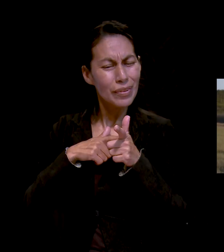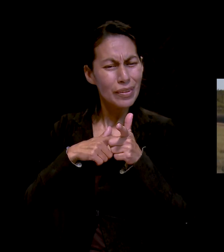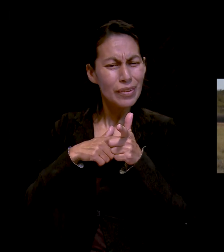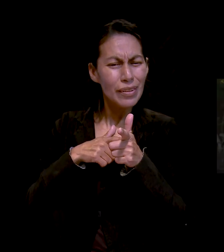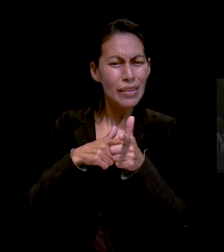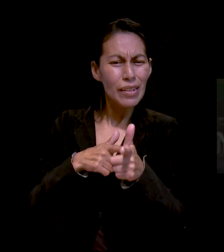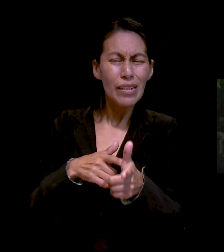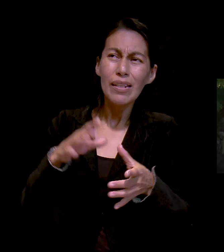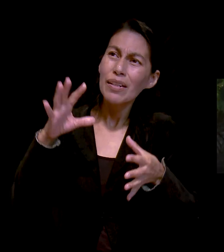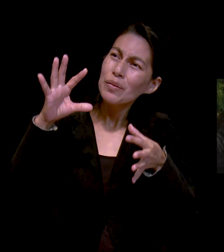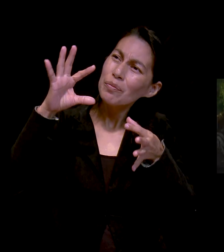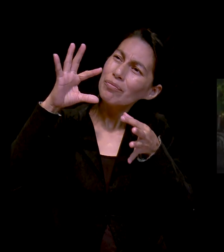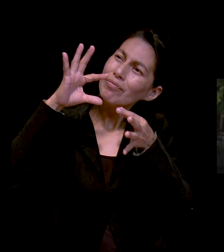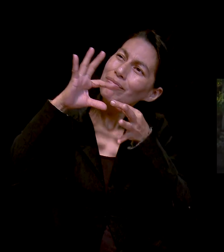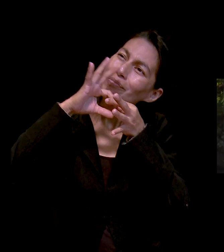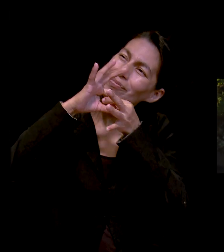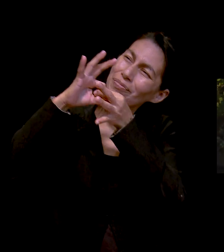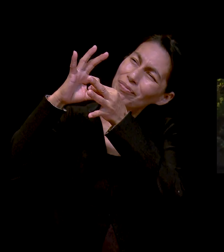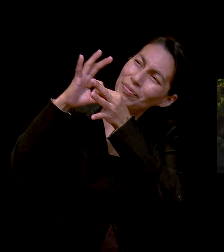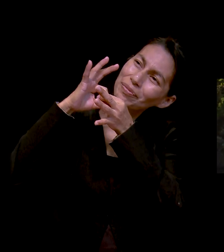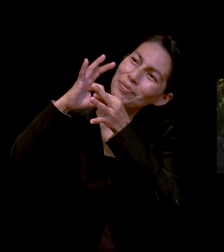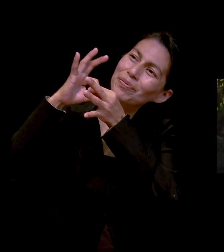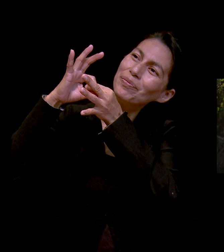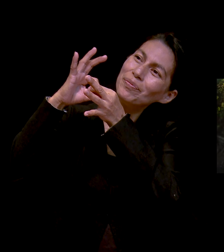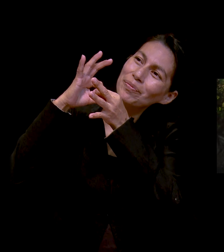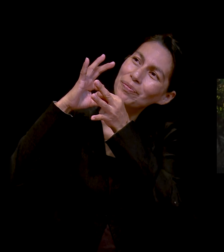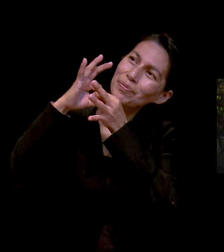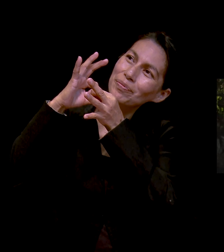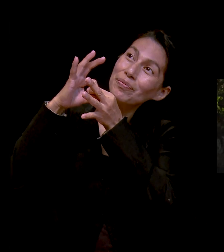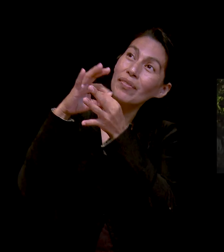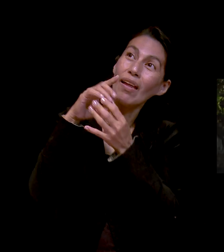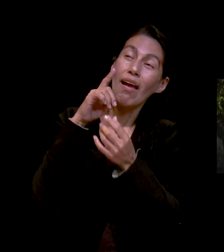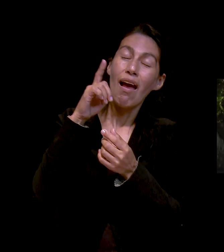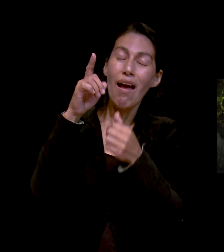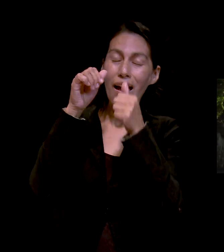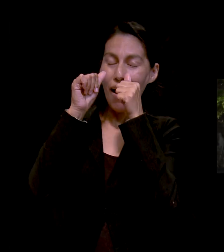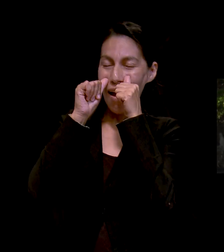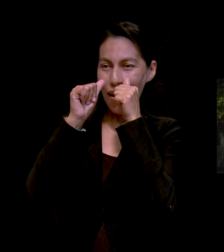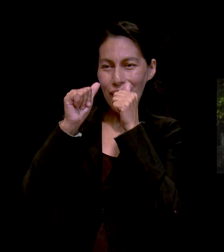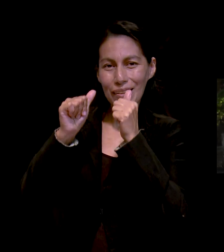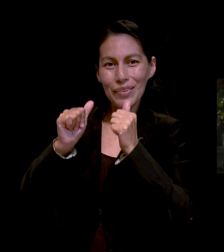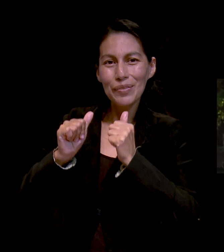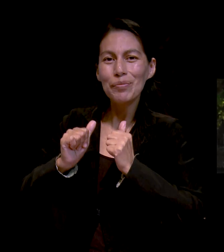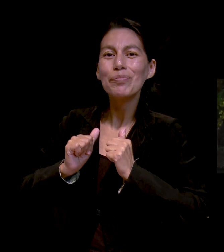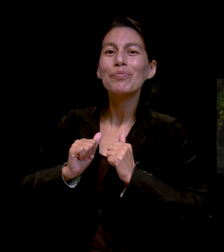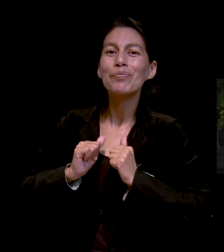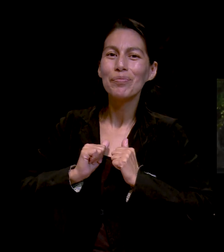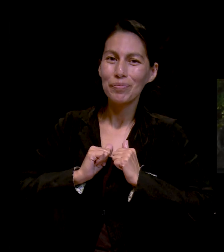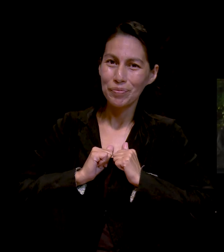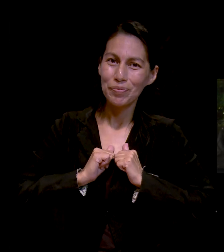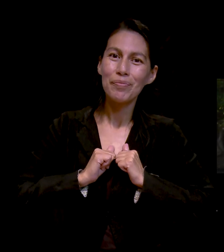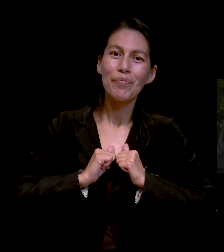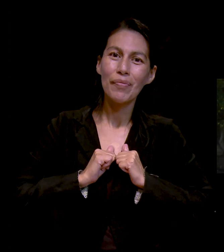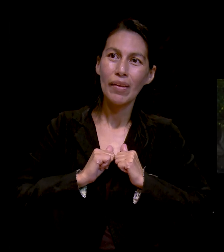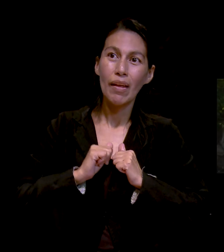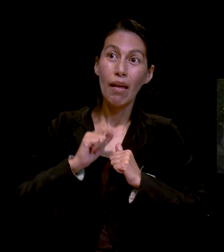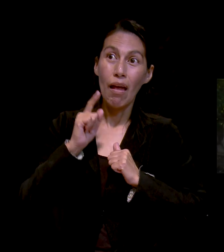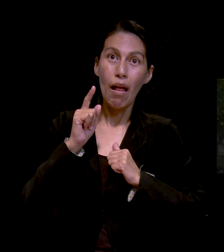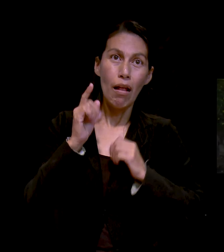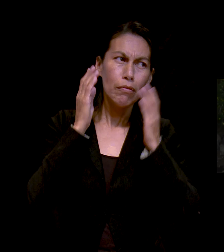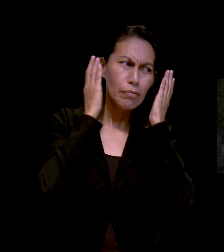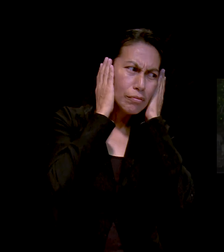Él siempre escucha, nada escapa a su poder.